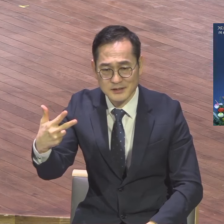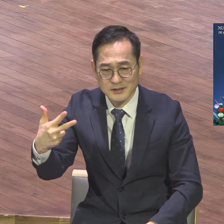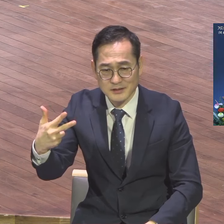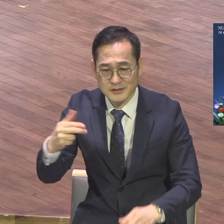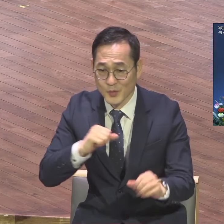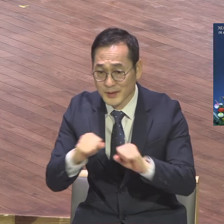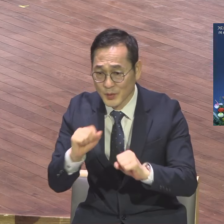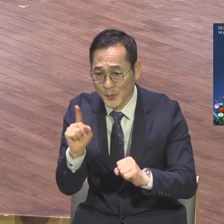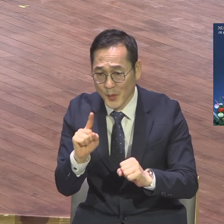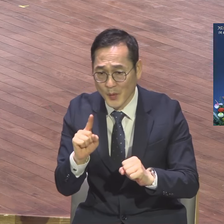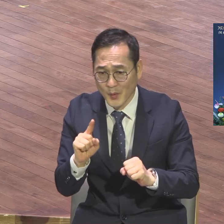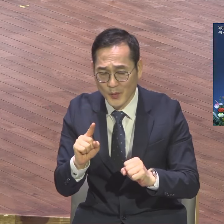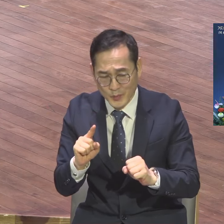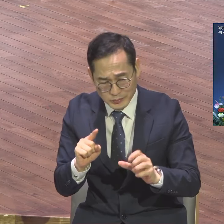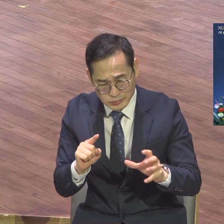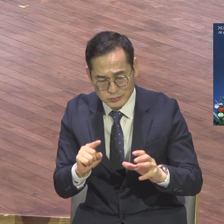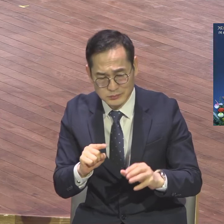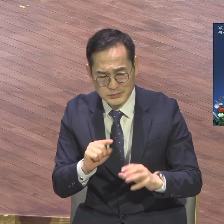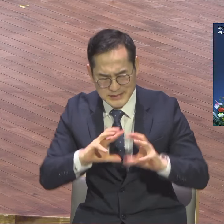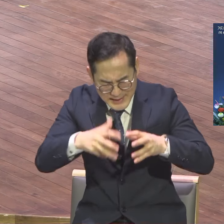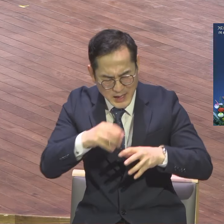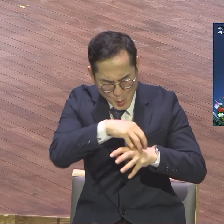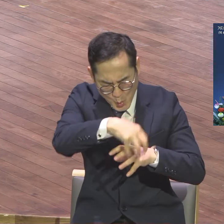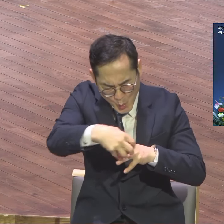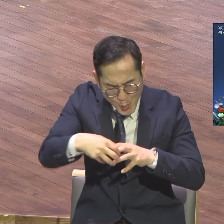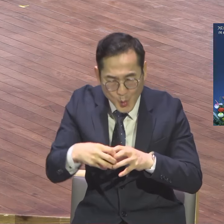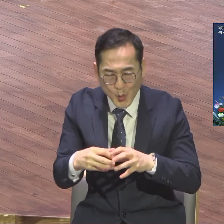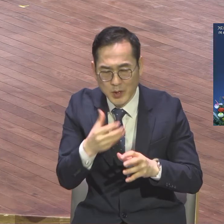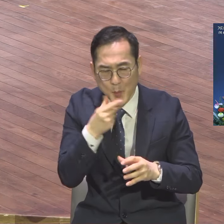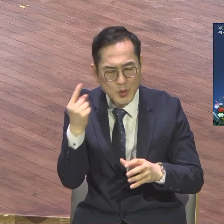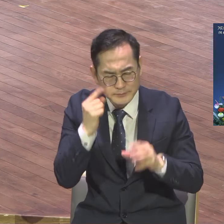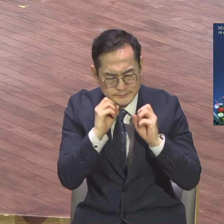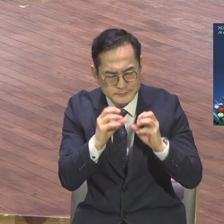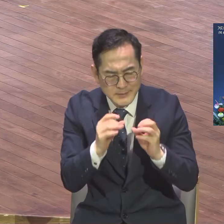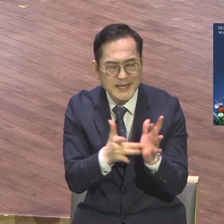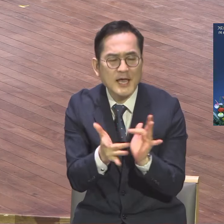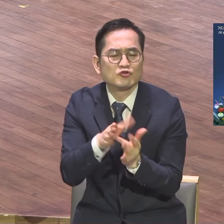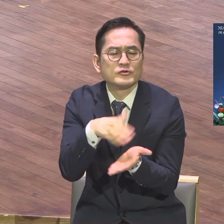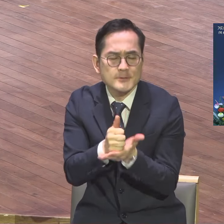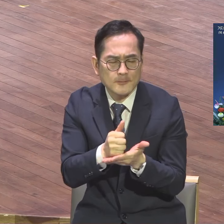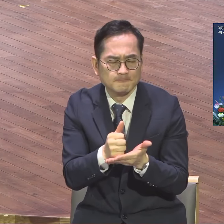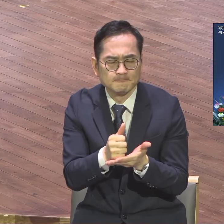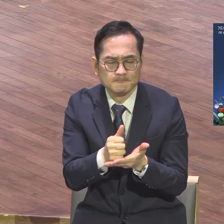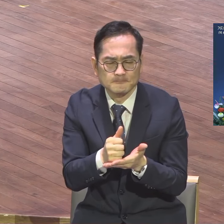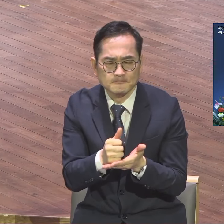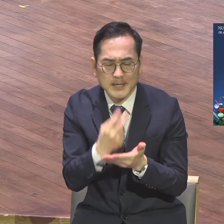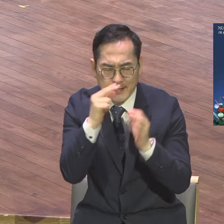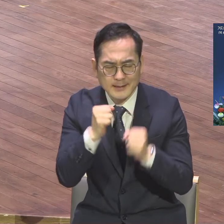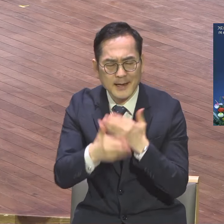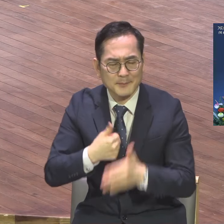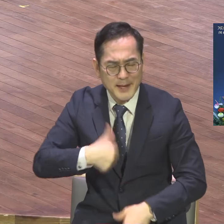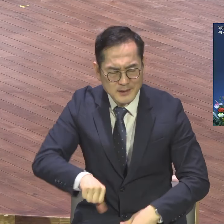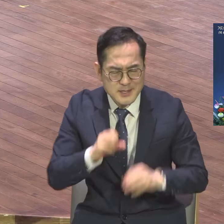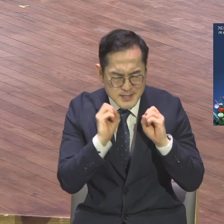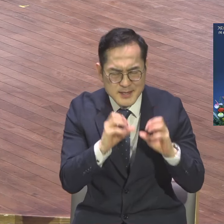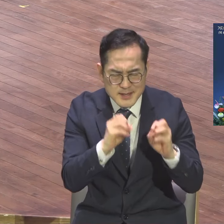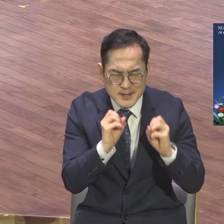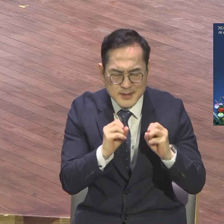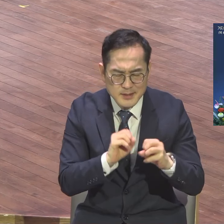가서 치유 오직 예수가 그러시도. 아멘. 파키스탄에 이번에 캠프템들이 갔는데 앞에서